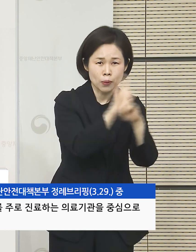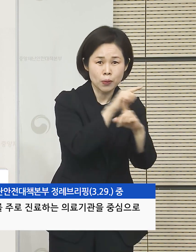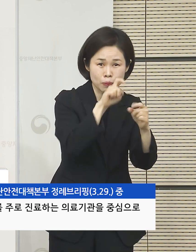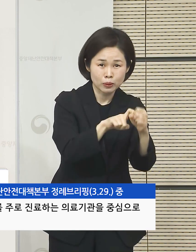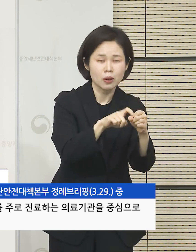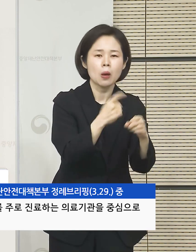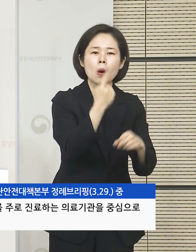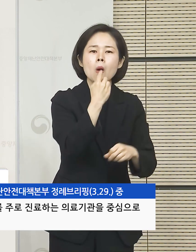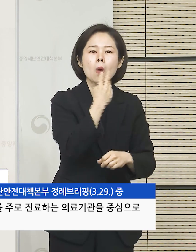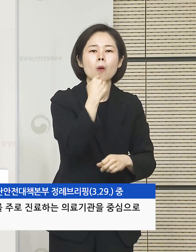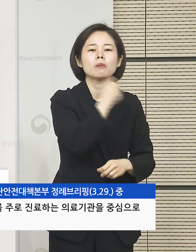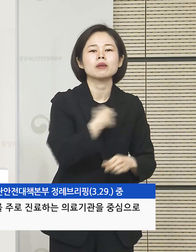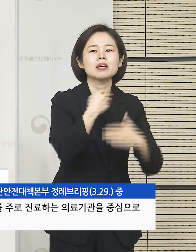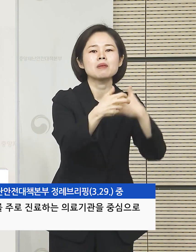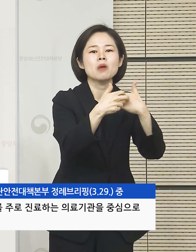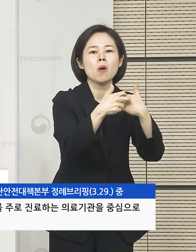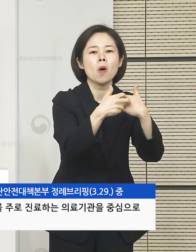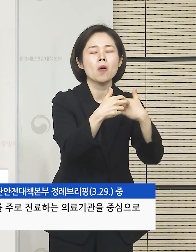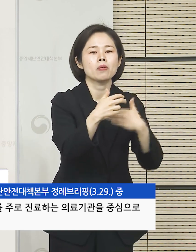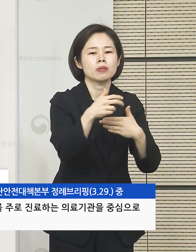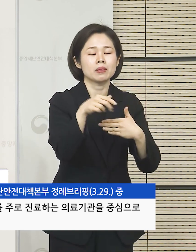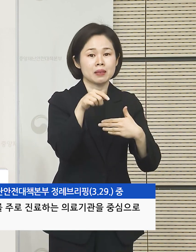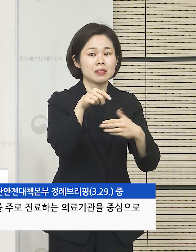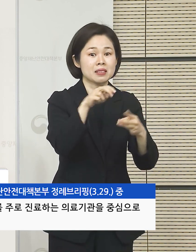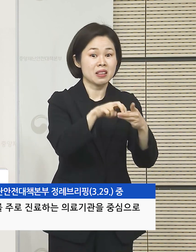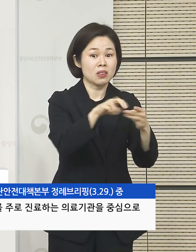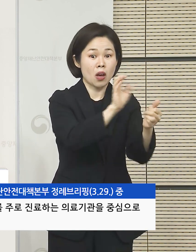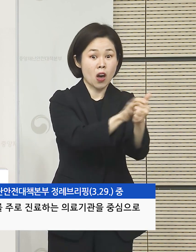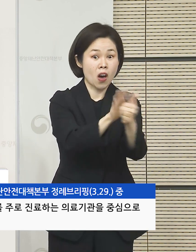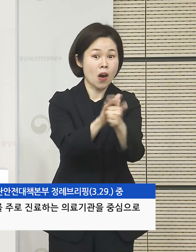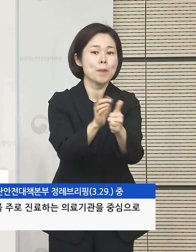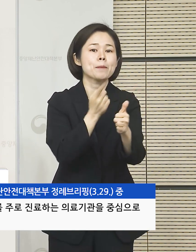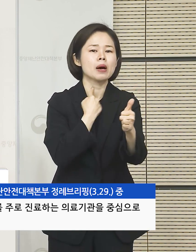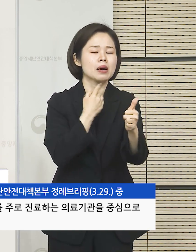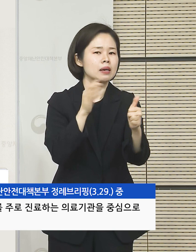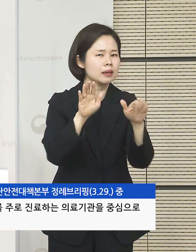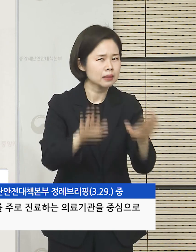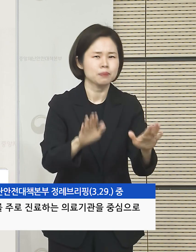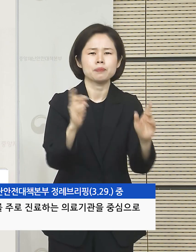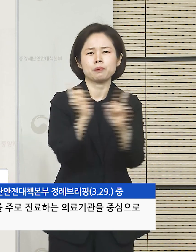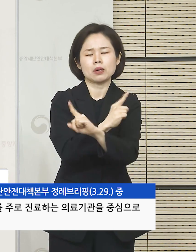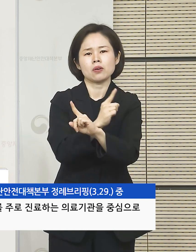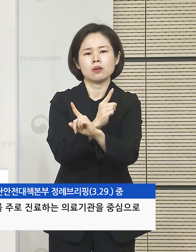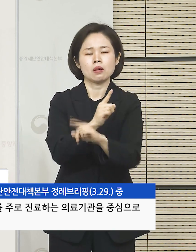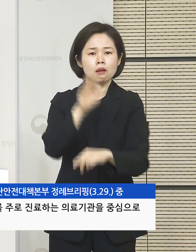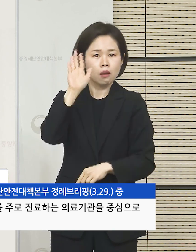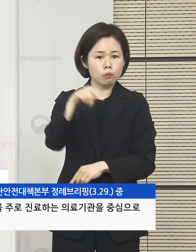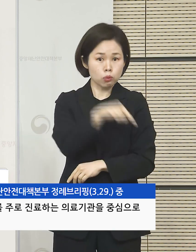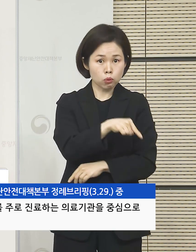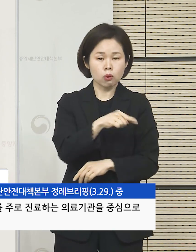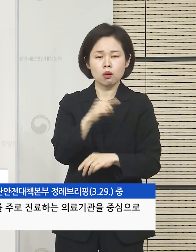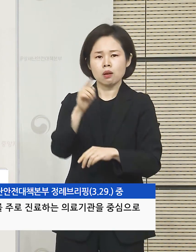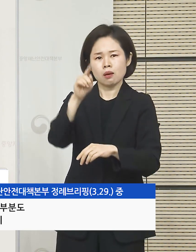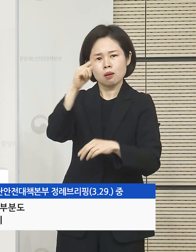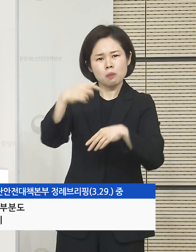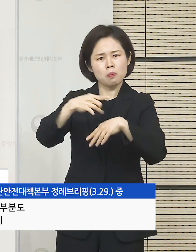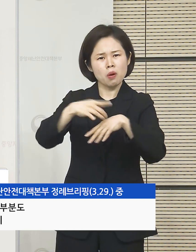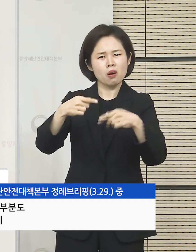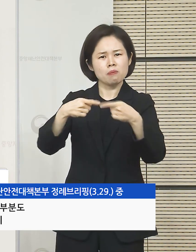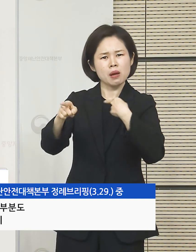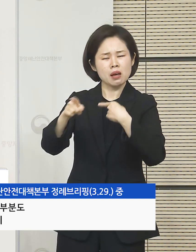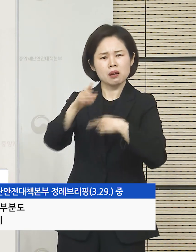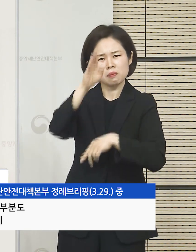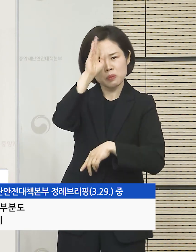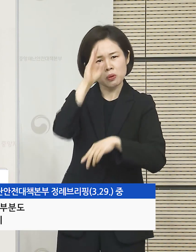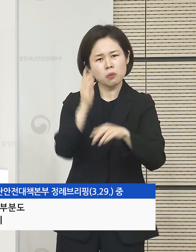증상에 주로 중점을 두고 호흡기계를 주로 진료하는 의료기관을 중심으로 외래진료센터를 확충해 왔었습니다. 그렇지만